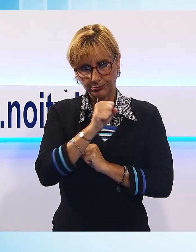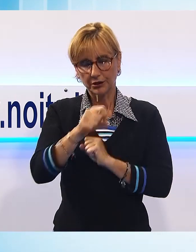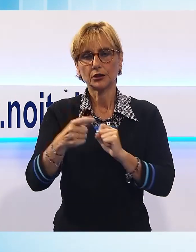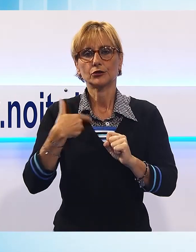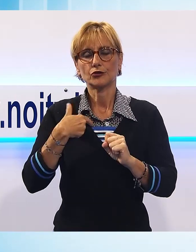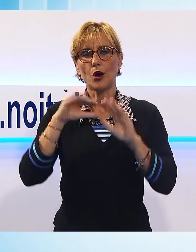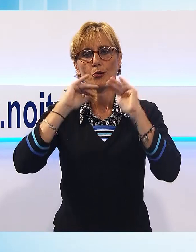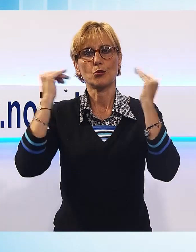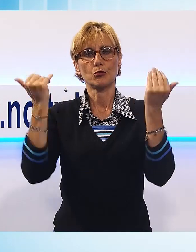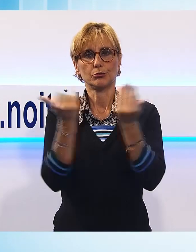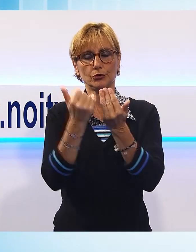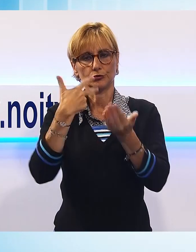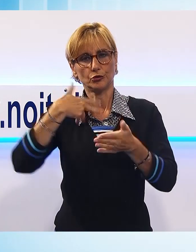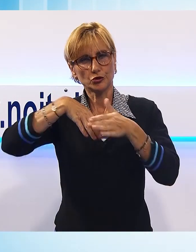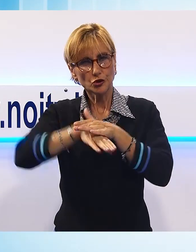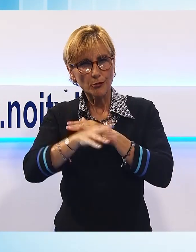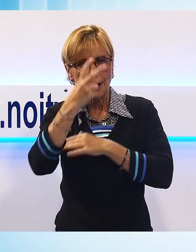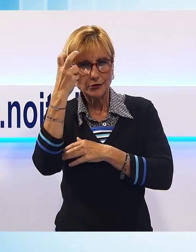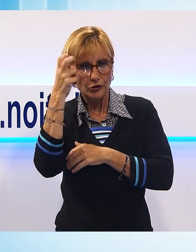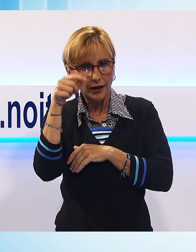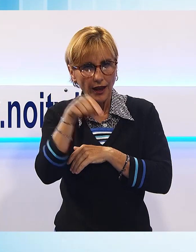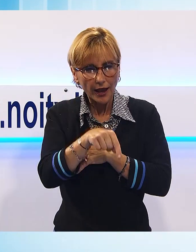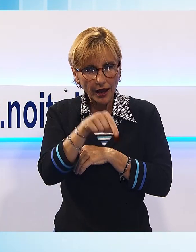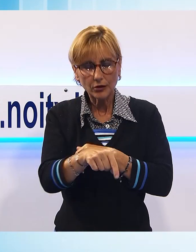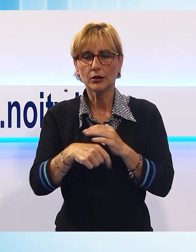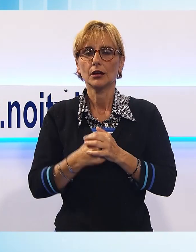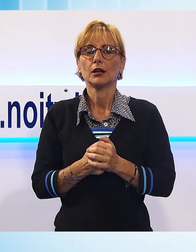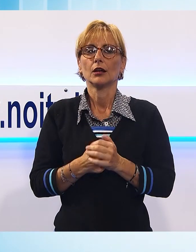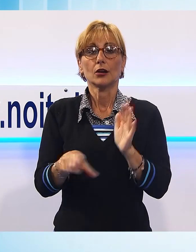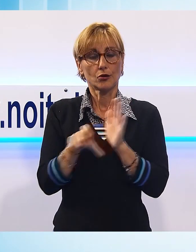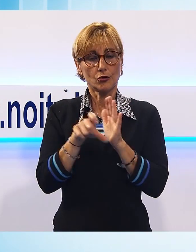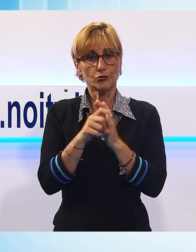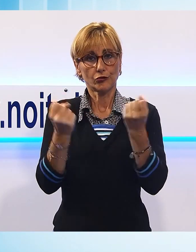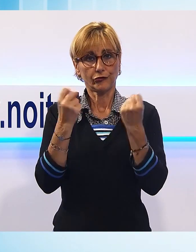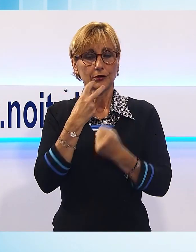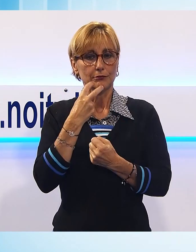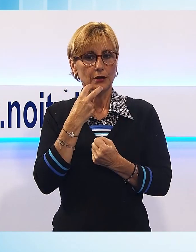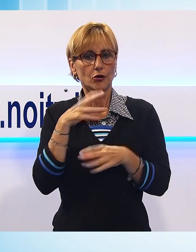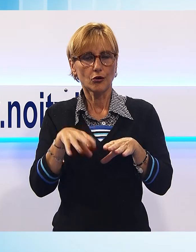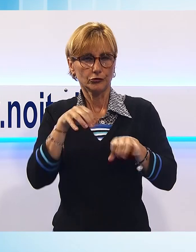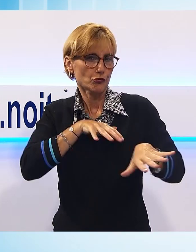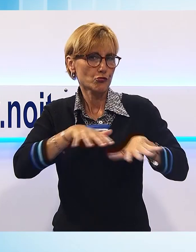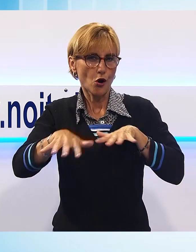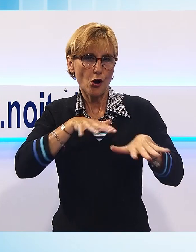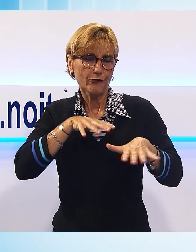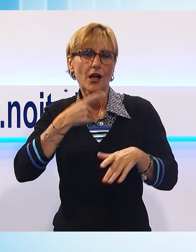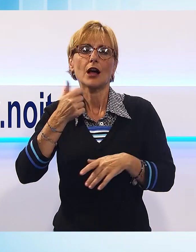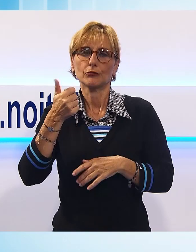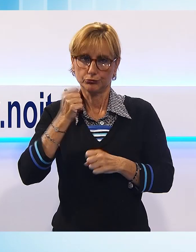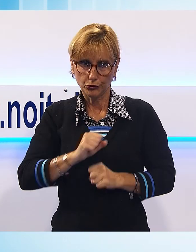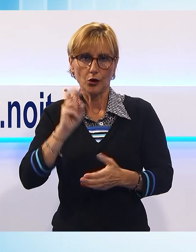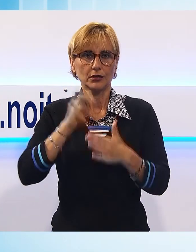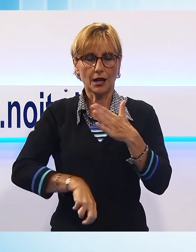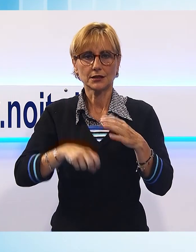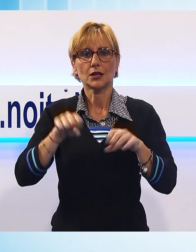sommerso che comunque sta emergendo. Il Comune di Forte Marmi si sta attrezzando anche con la tassa di soggiorno